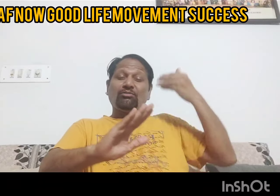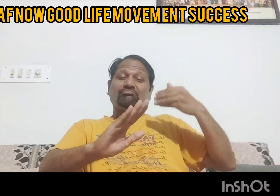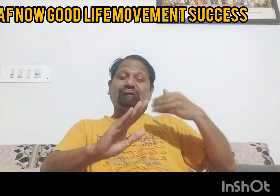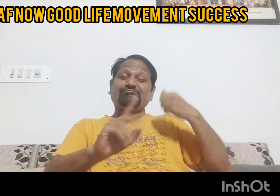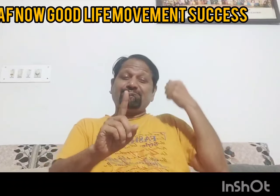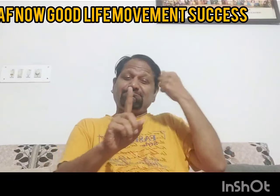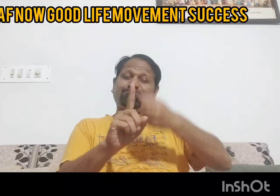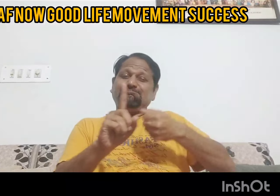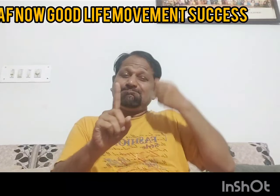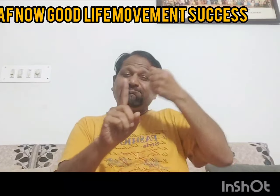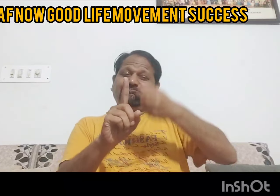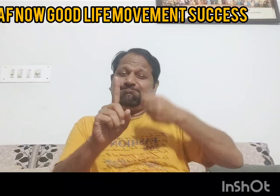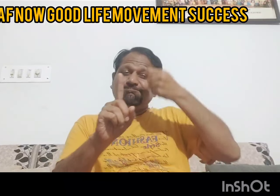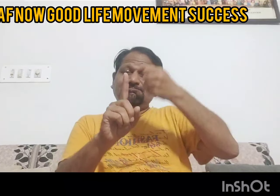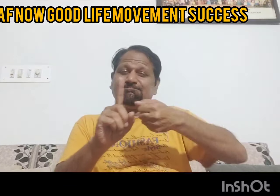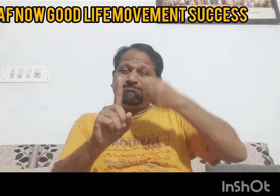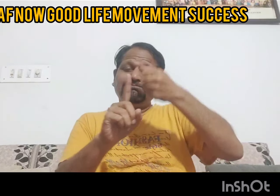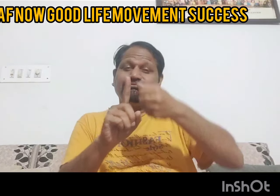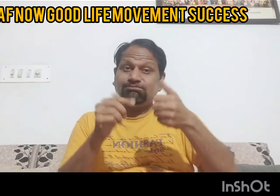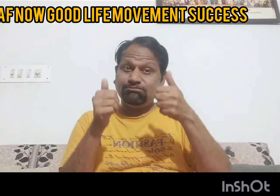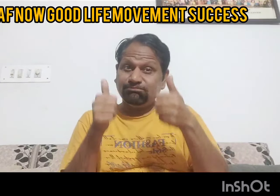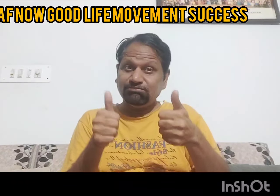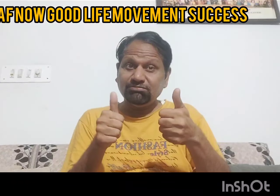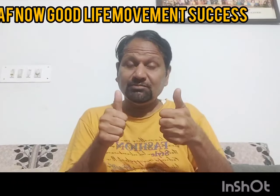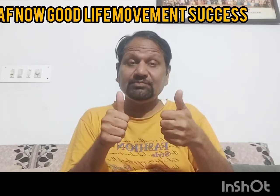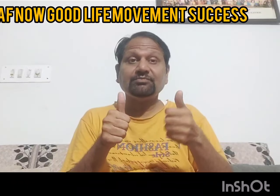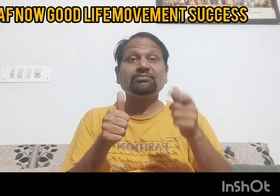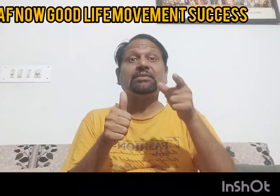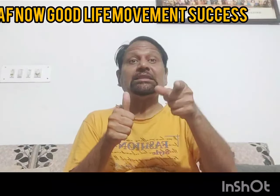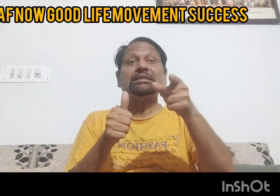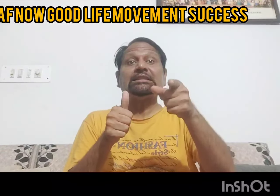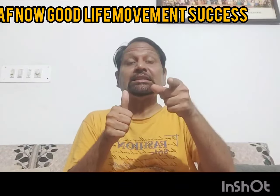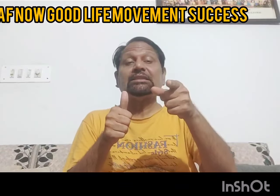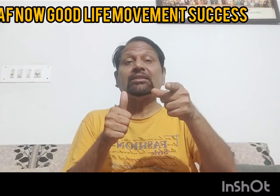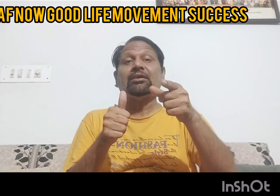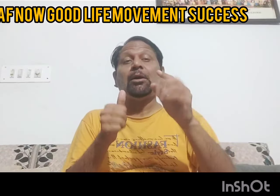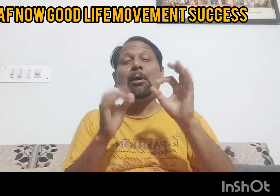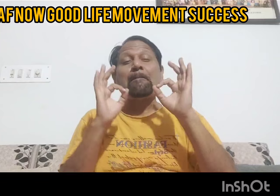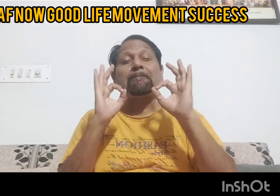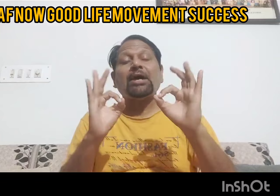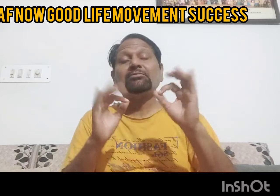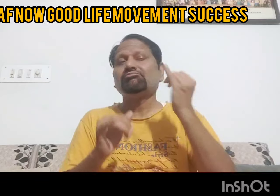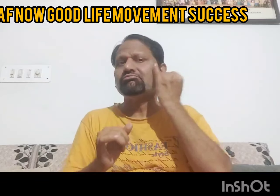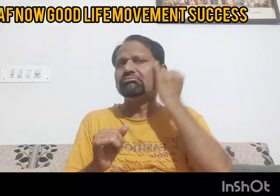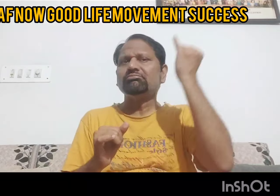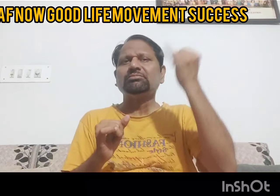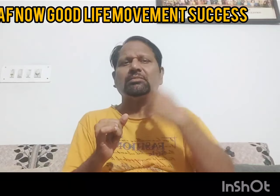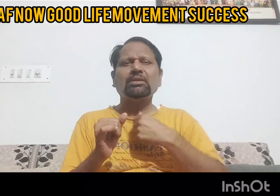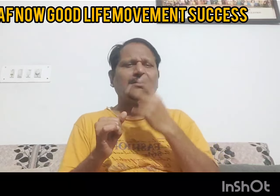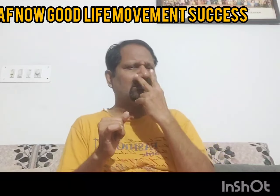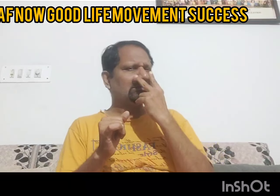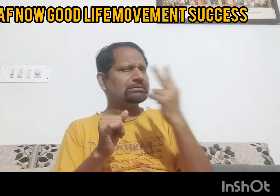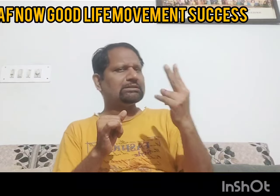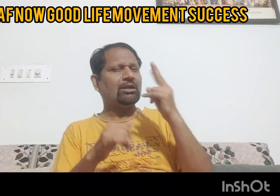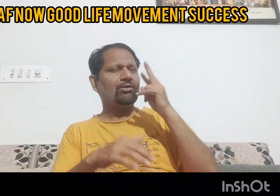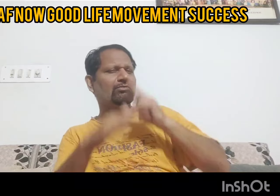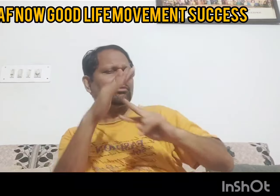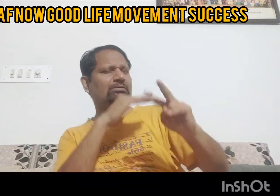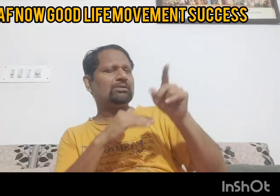पहले लिखी लगातार प्रयास और उसके बाद फिल सफलता यह